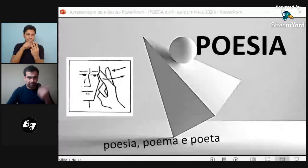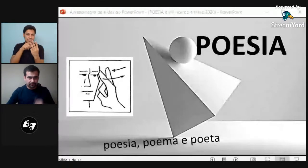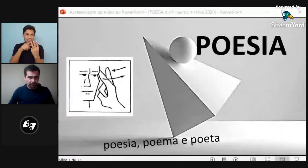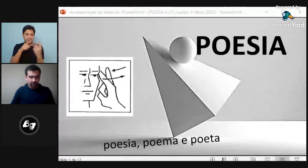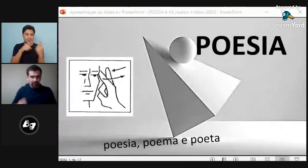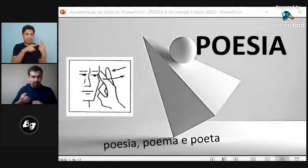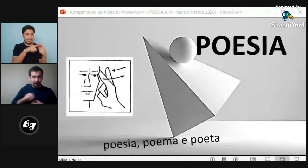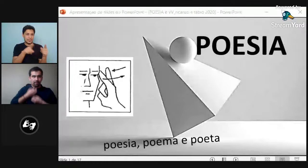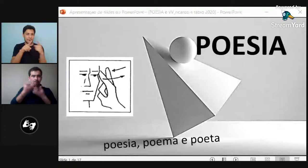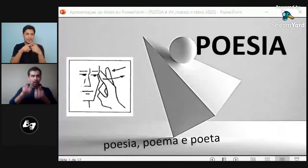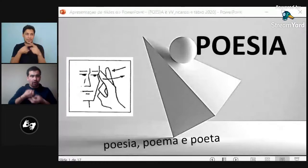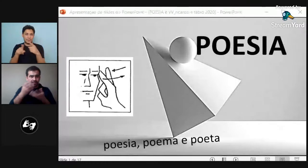poesía, poema y poeta